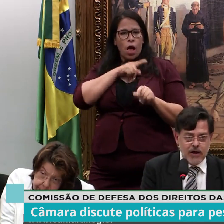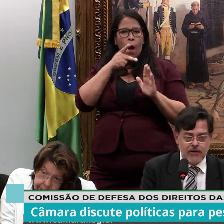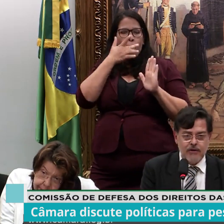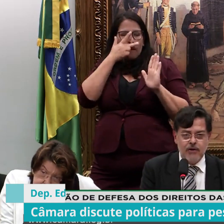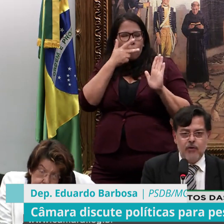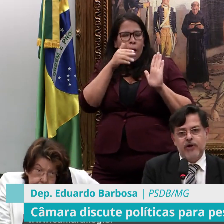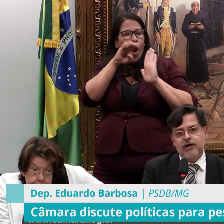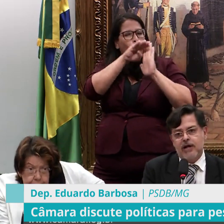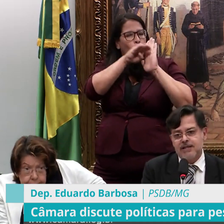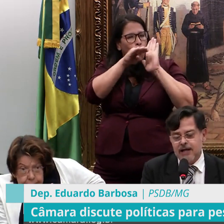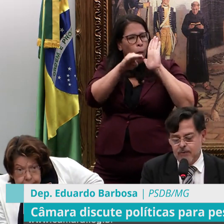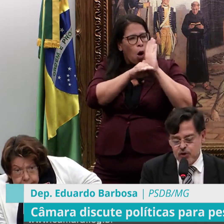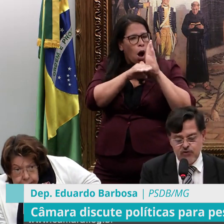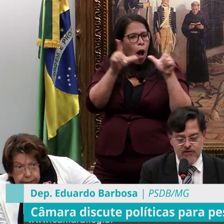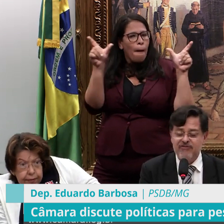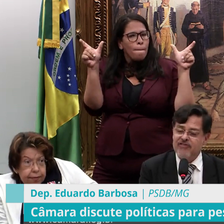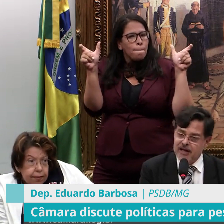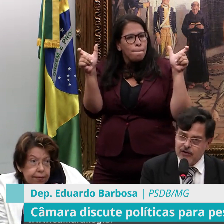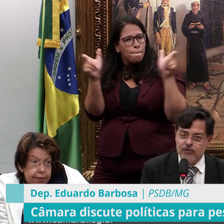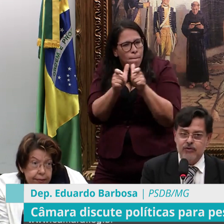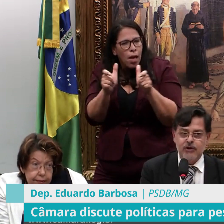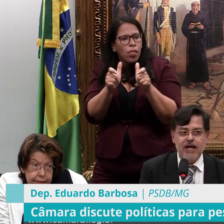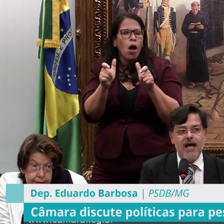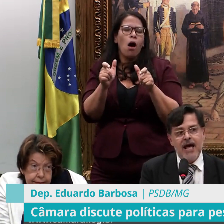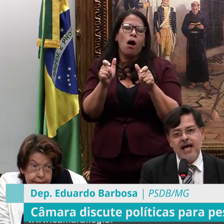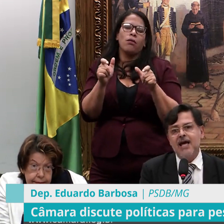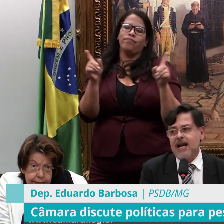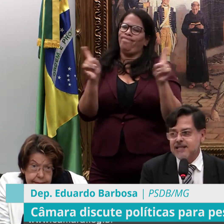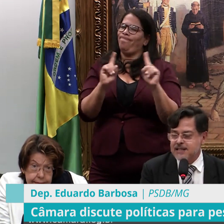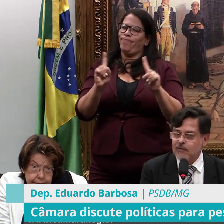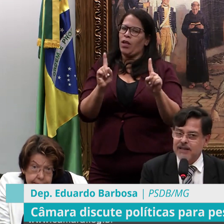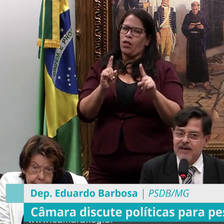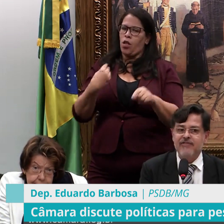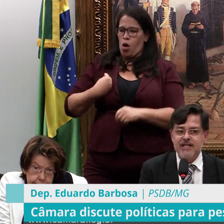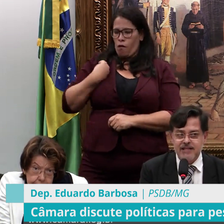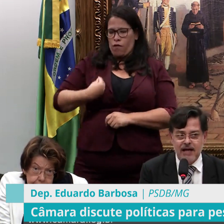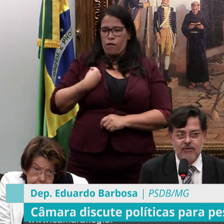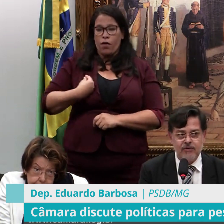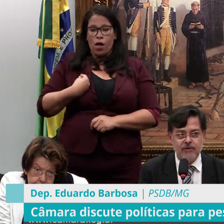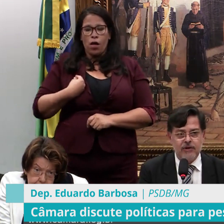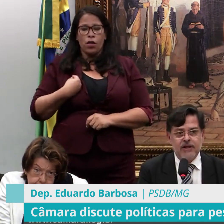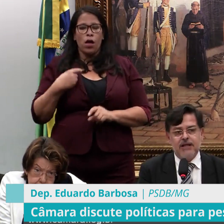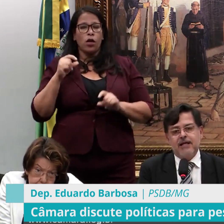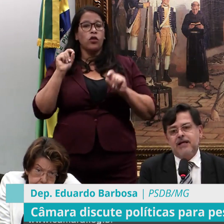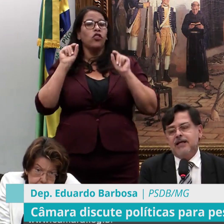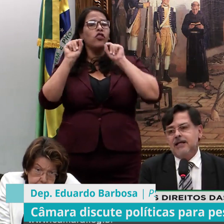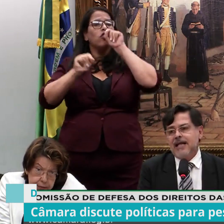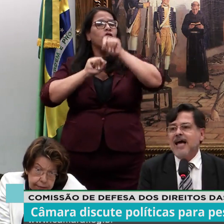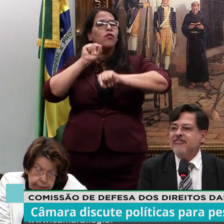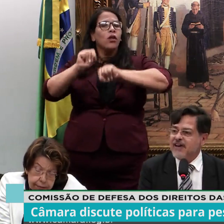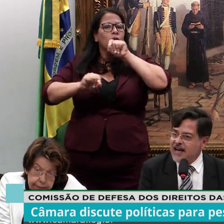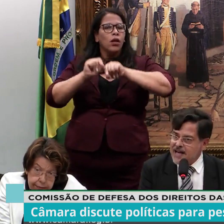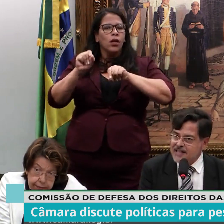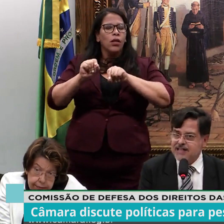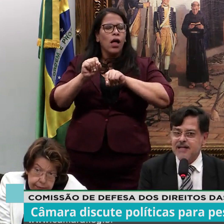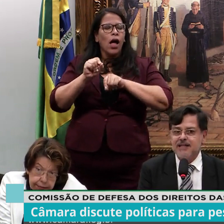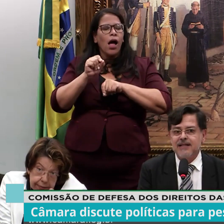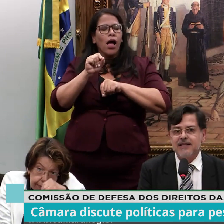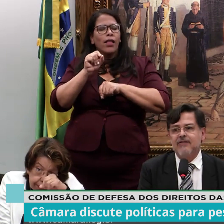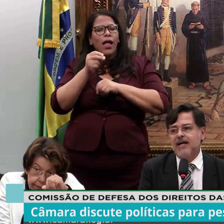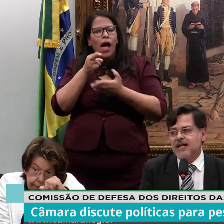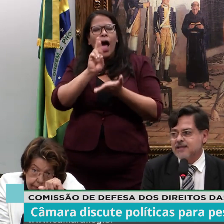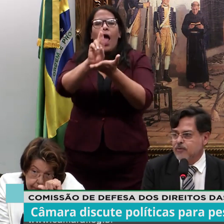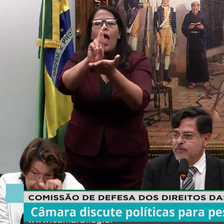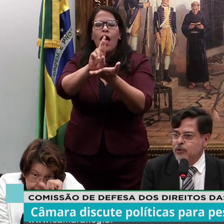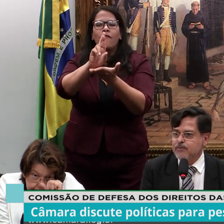menor o que nós estamos vivendo em relação à definição da referência